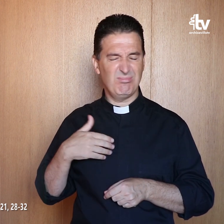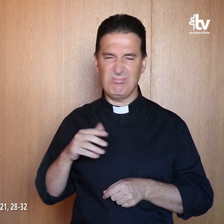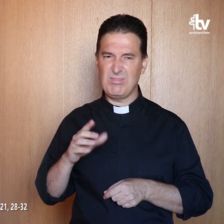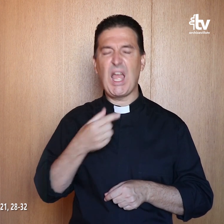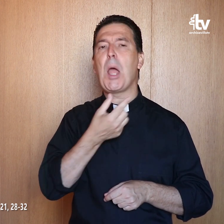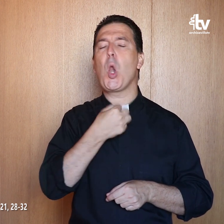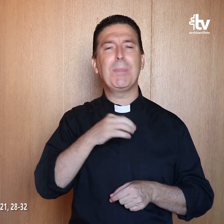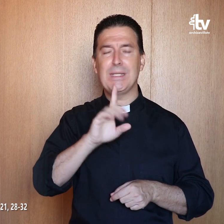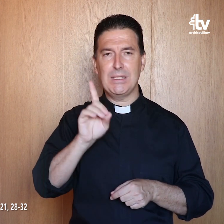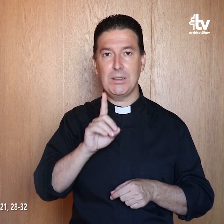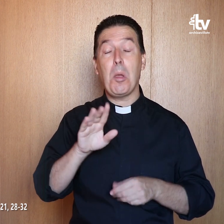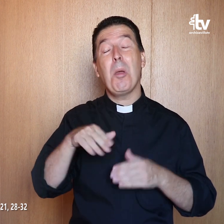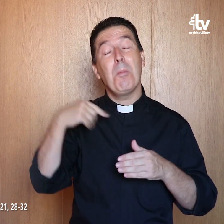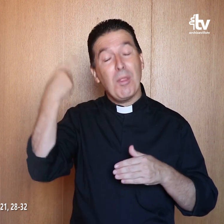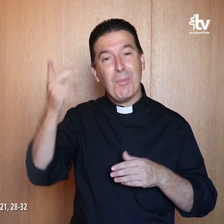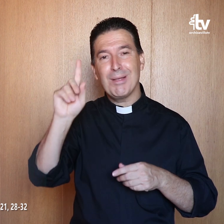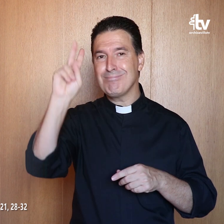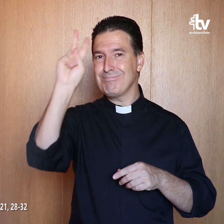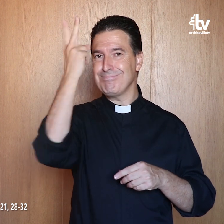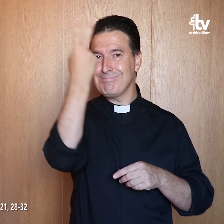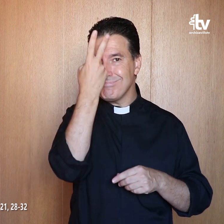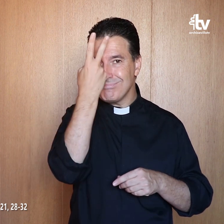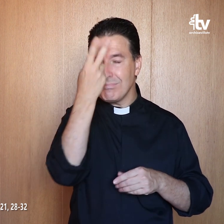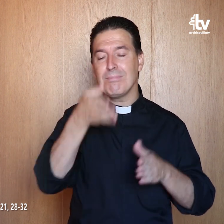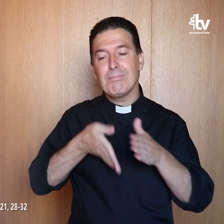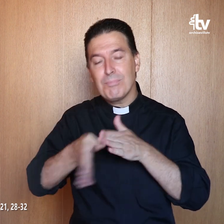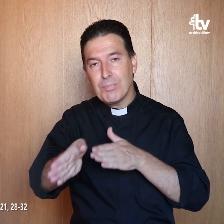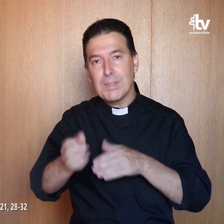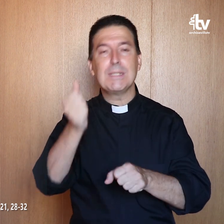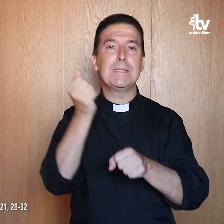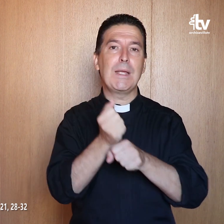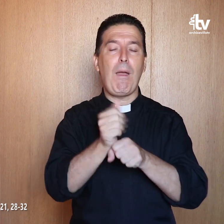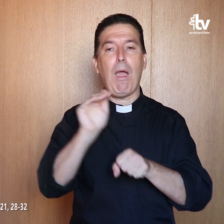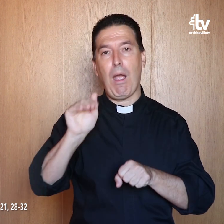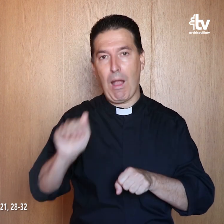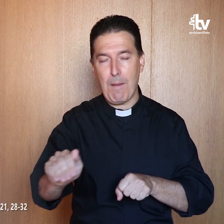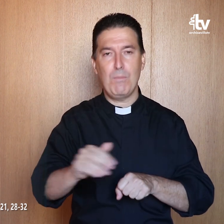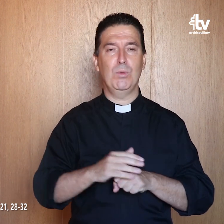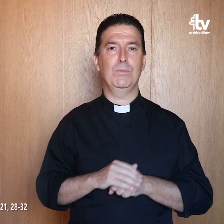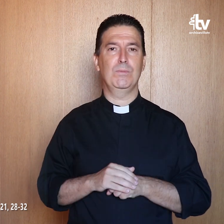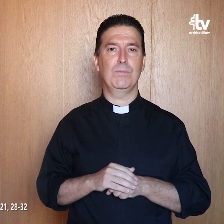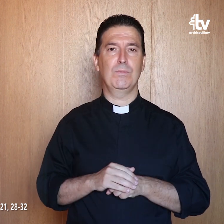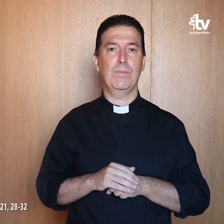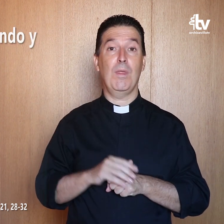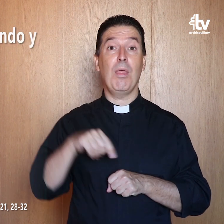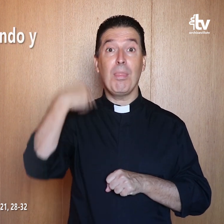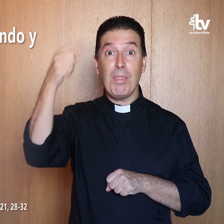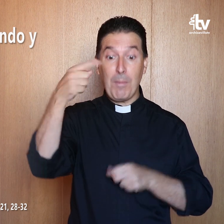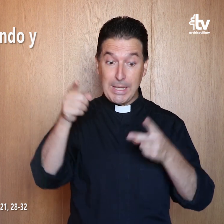quiero. Pero después se arrepintió y fue. Se